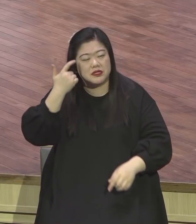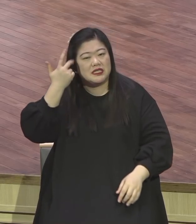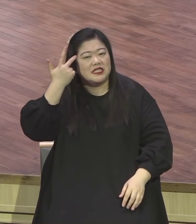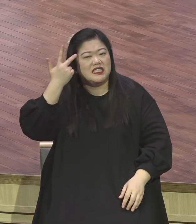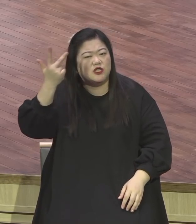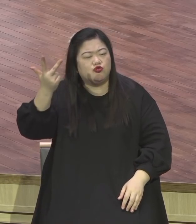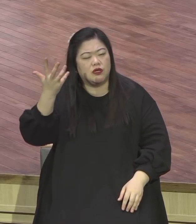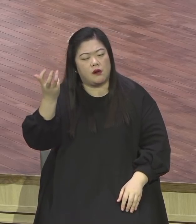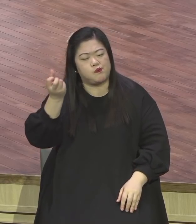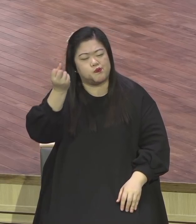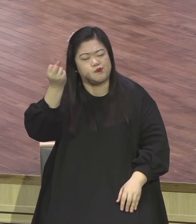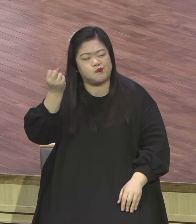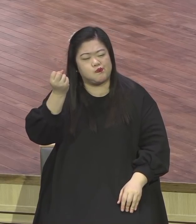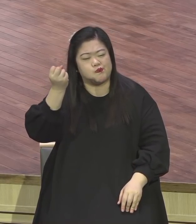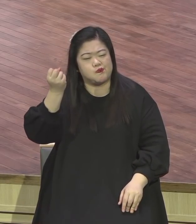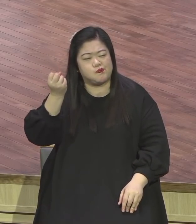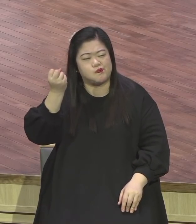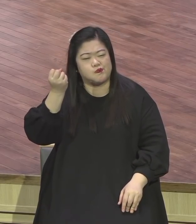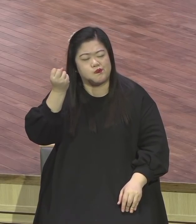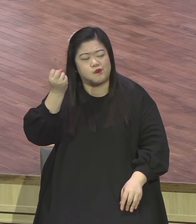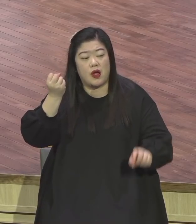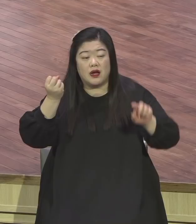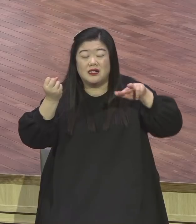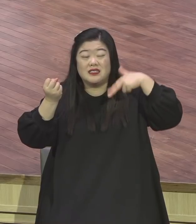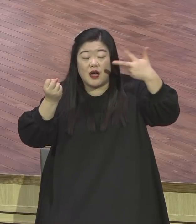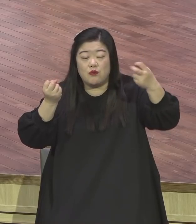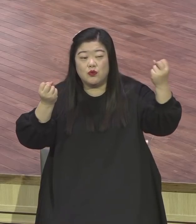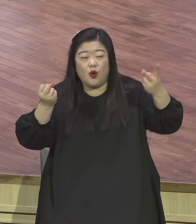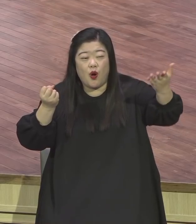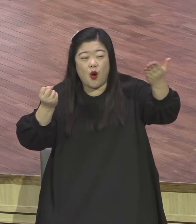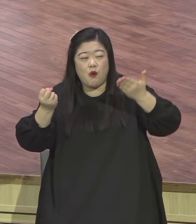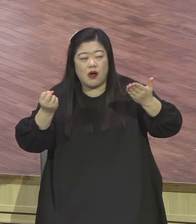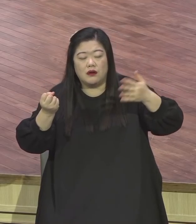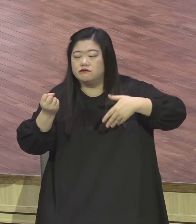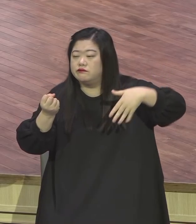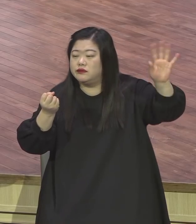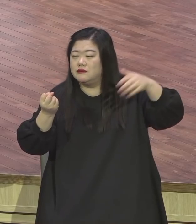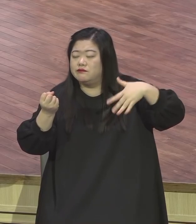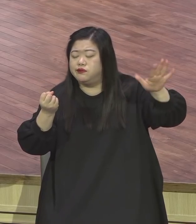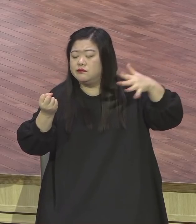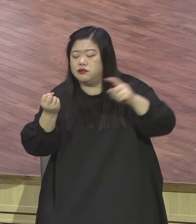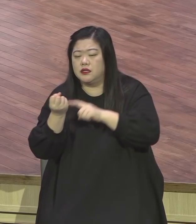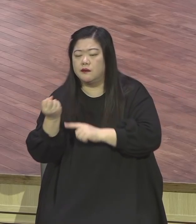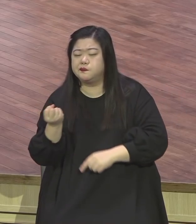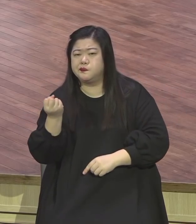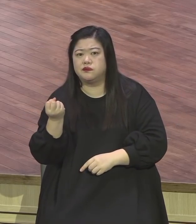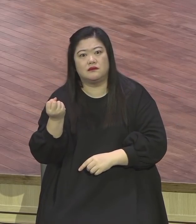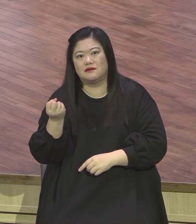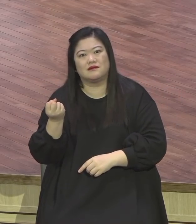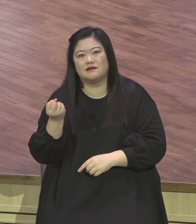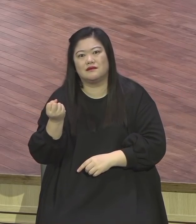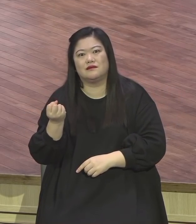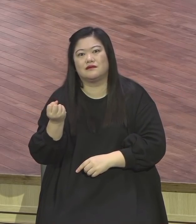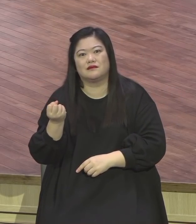매주 새로운 굳어져 버린 오래되어 있는 그 벽돌식품이 아니라